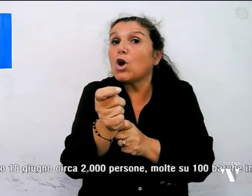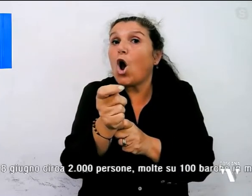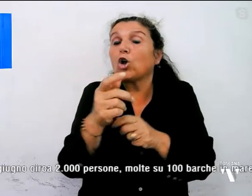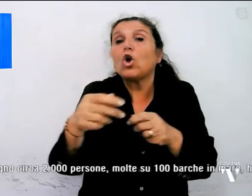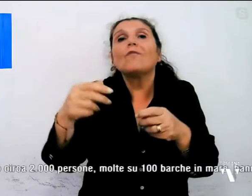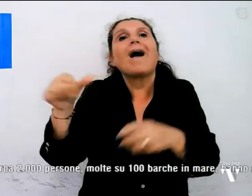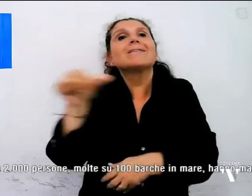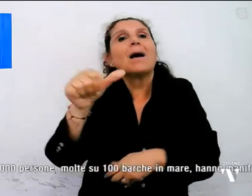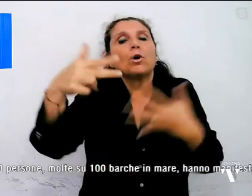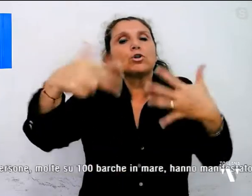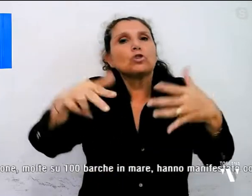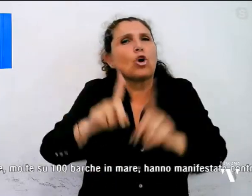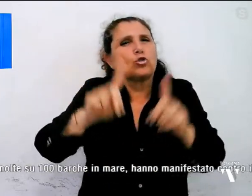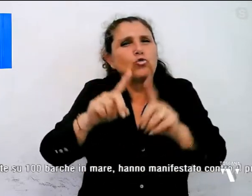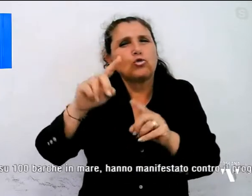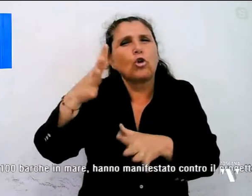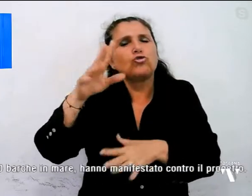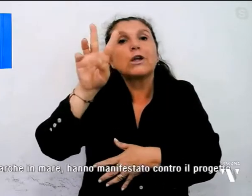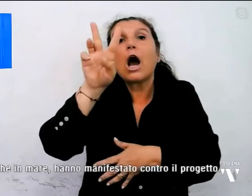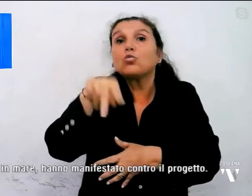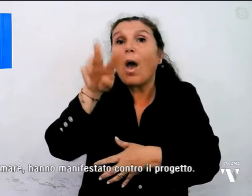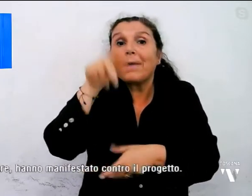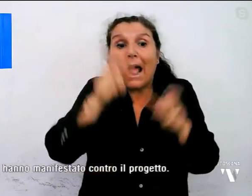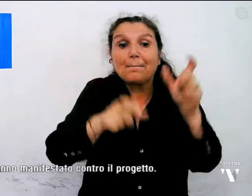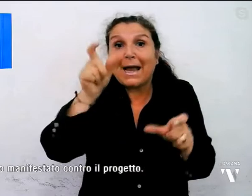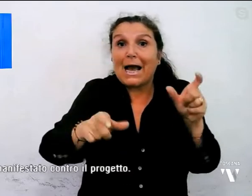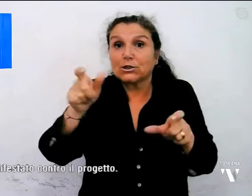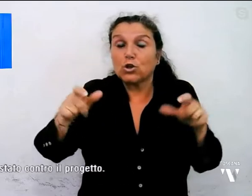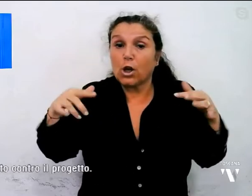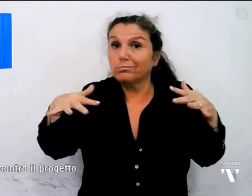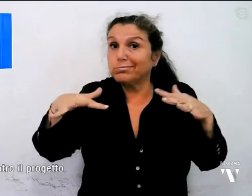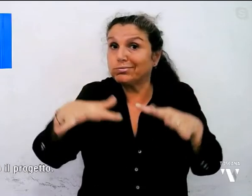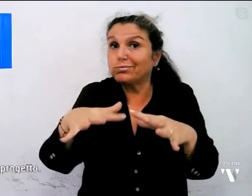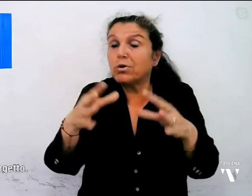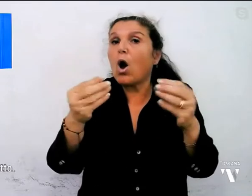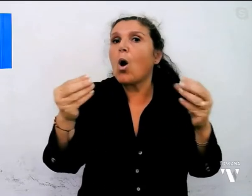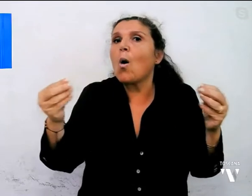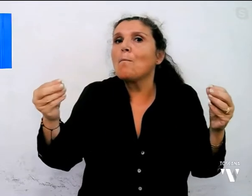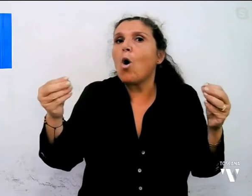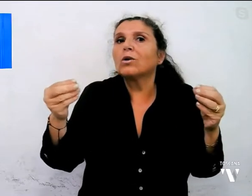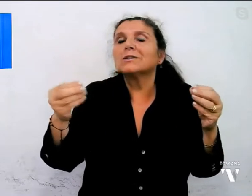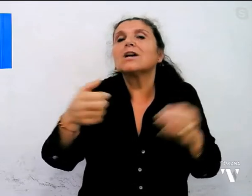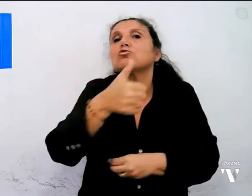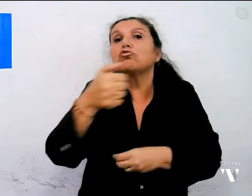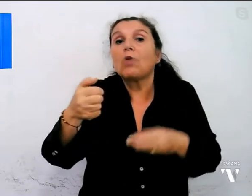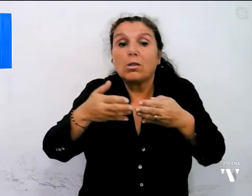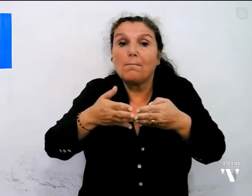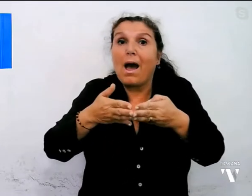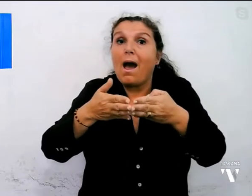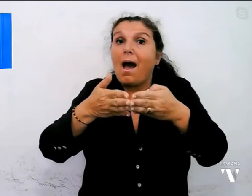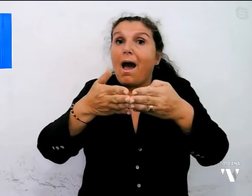giugno circa 2.000 persone, molte su 100 barche in mare, hanno